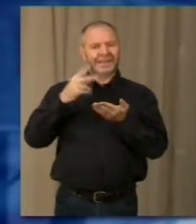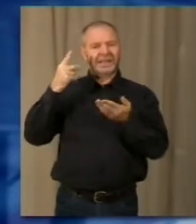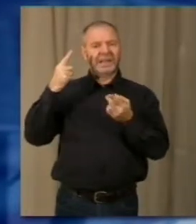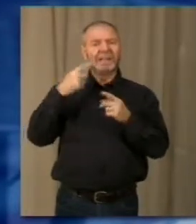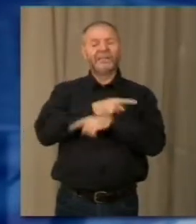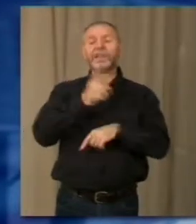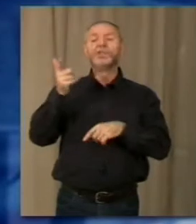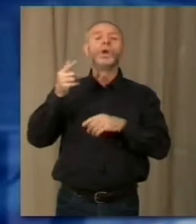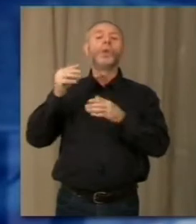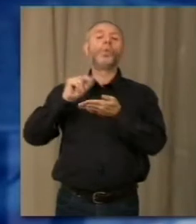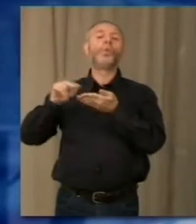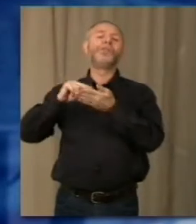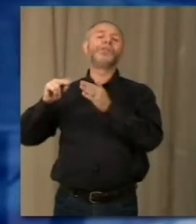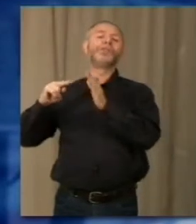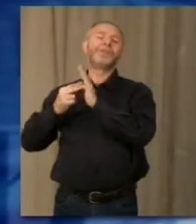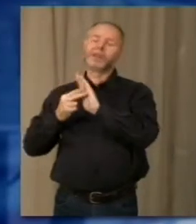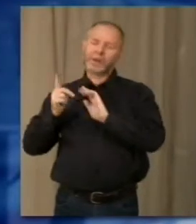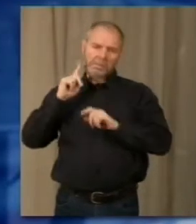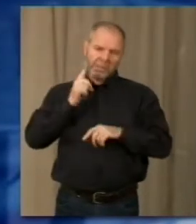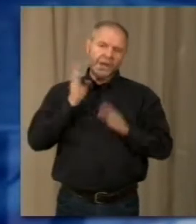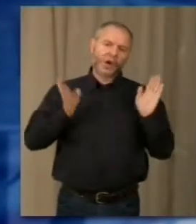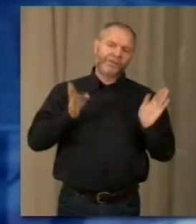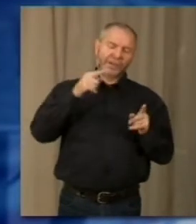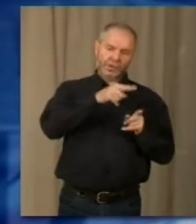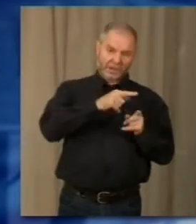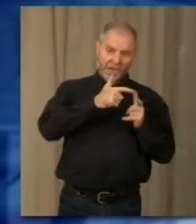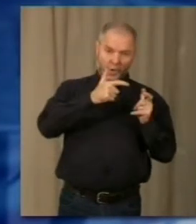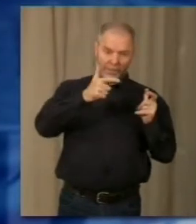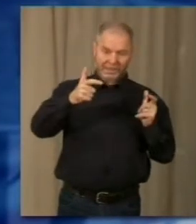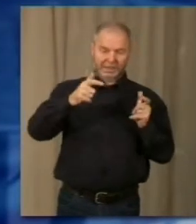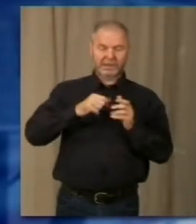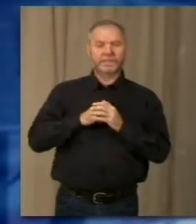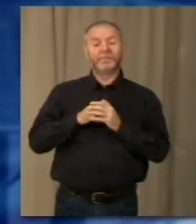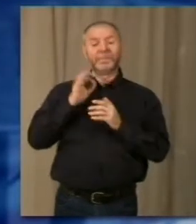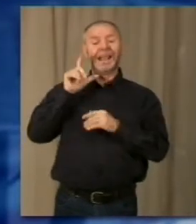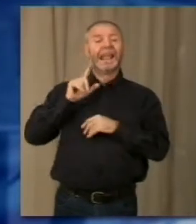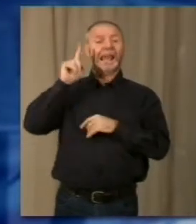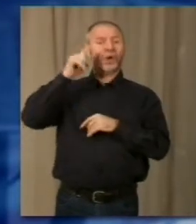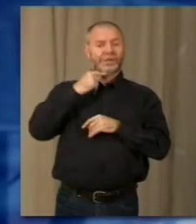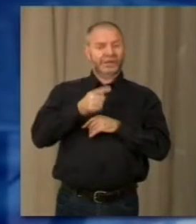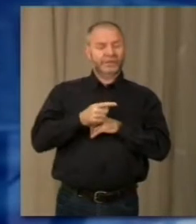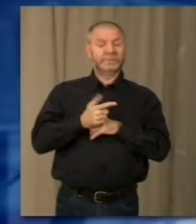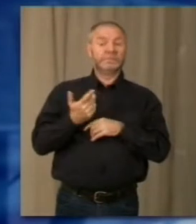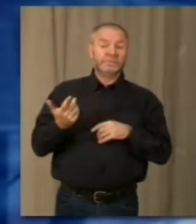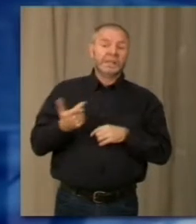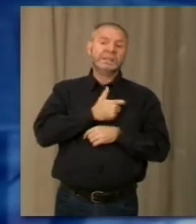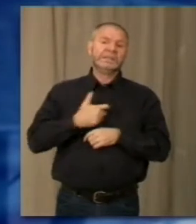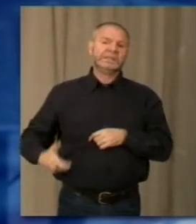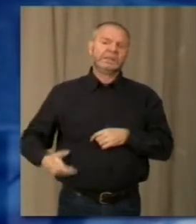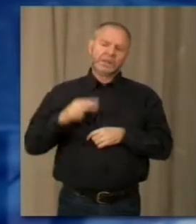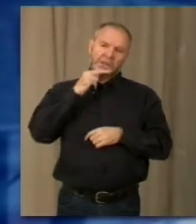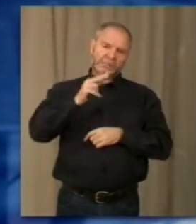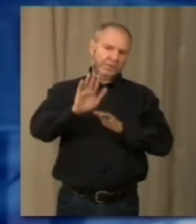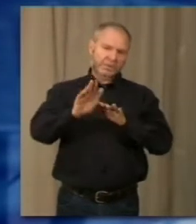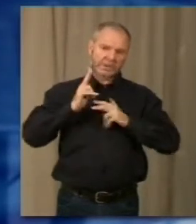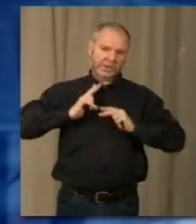tecnico sarebbe meglio implementare il personale della polizia municipale, conclude la consigliere leghiste. Il sindaco da parte sua assicura che tutti sono